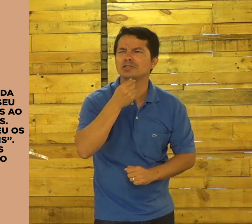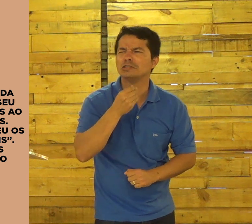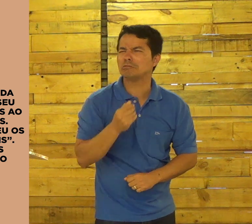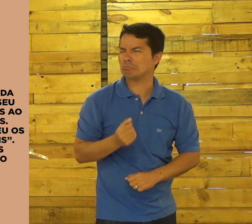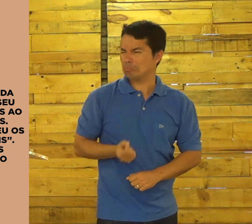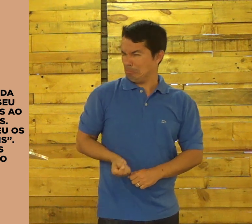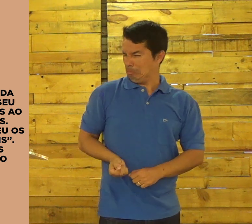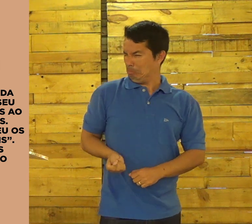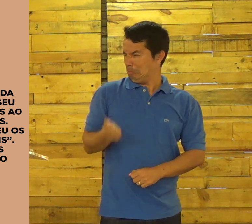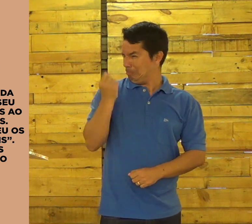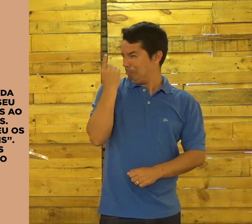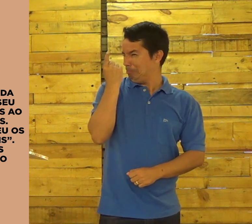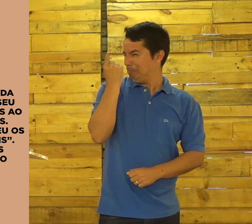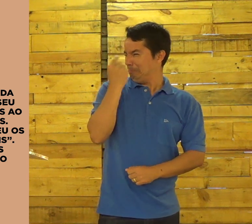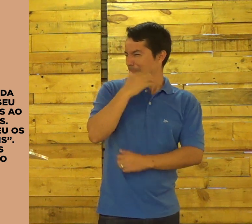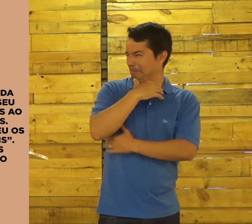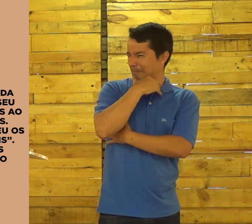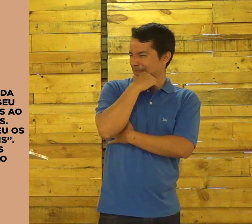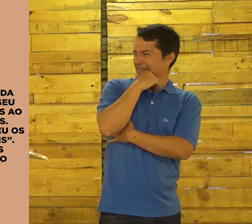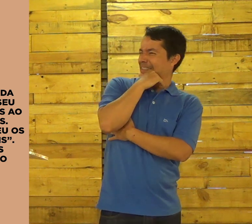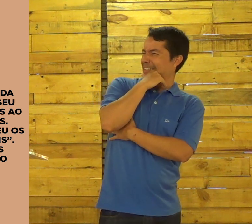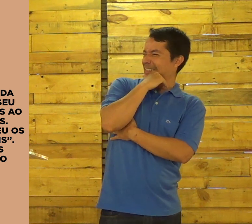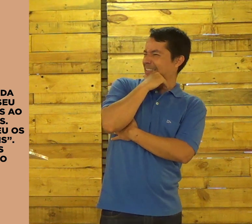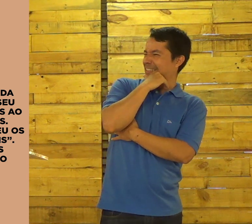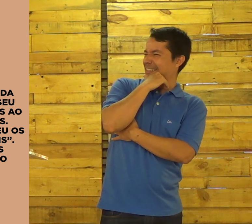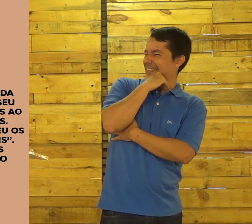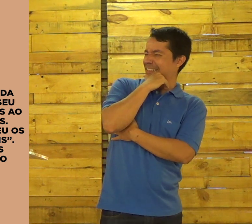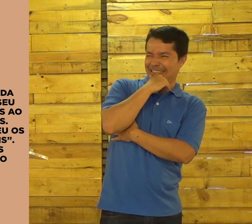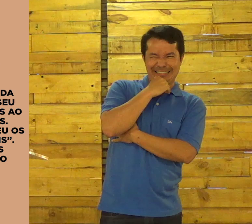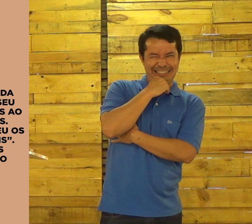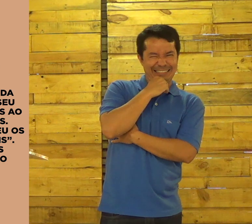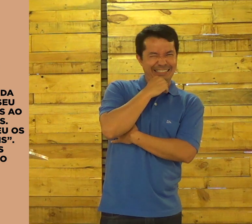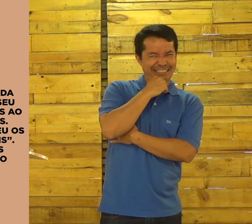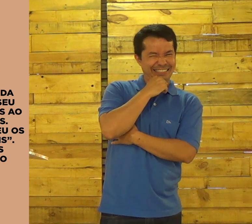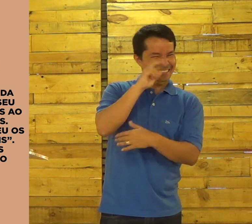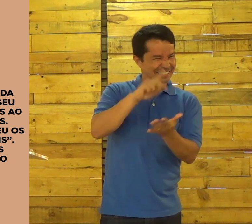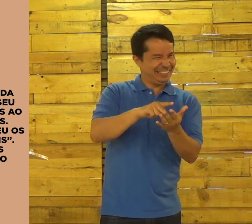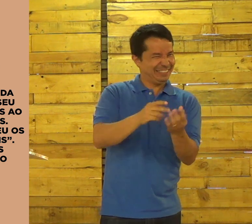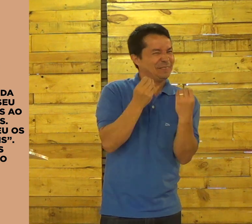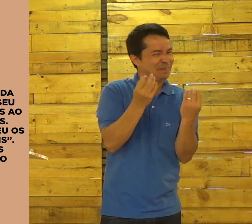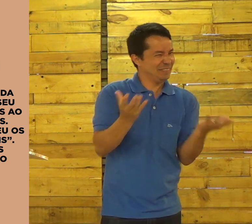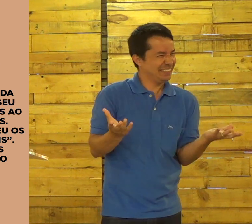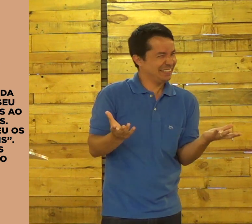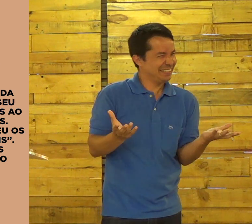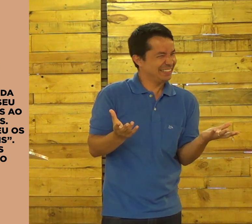de homens. Estranho isso, hein? Que estranho. é verdade?